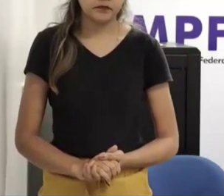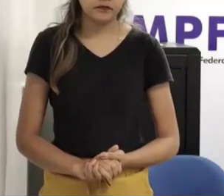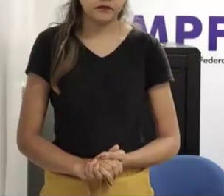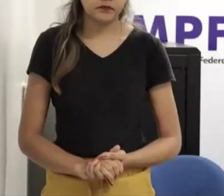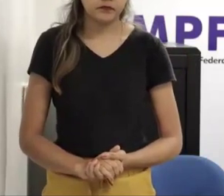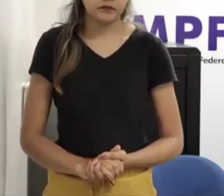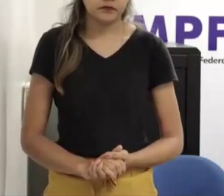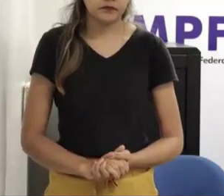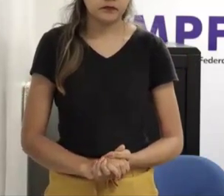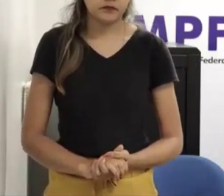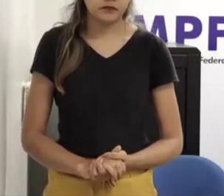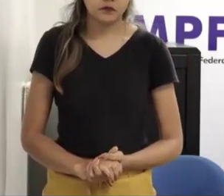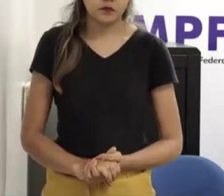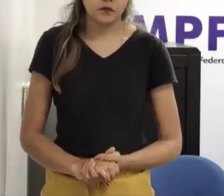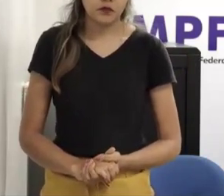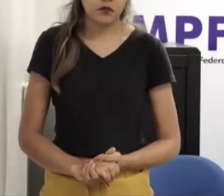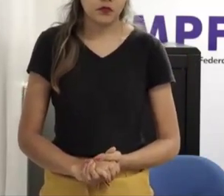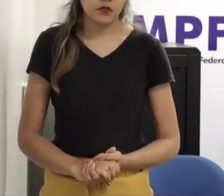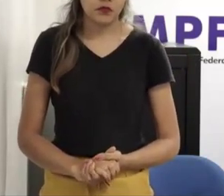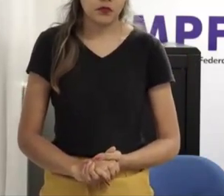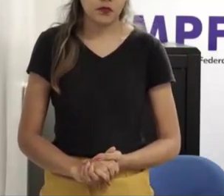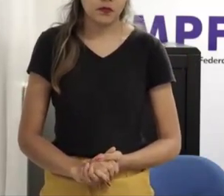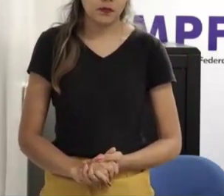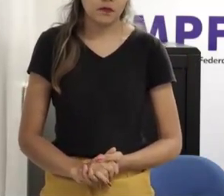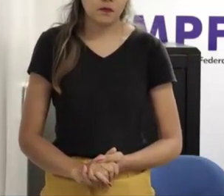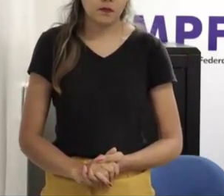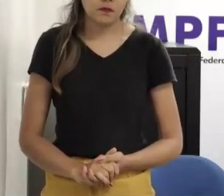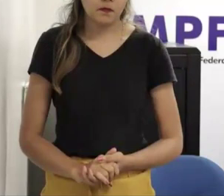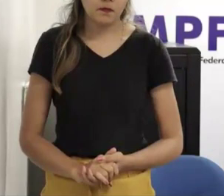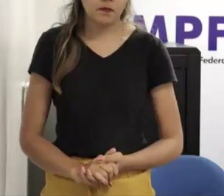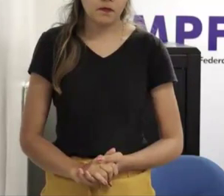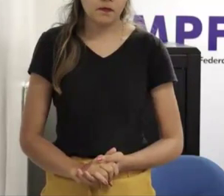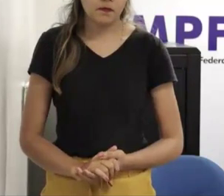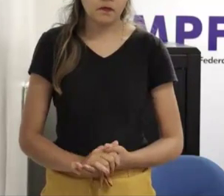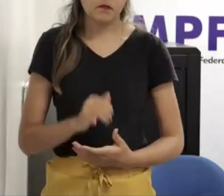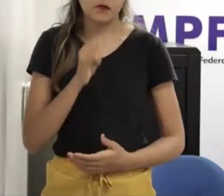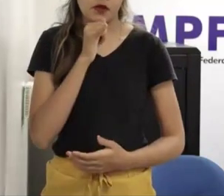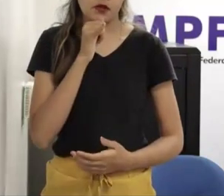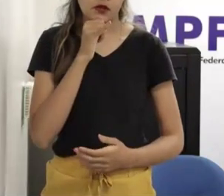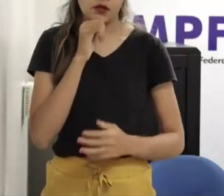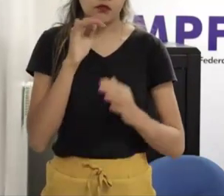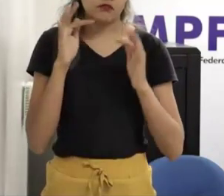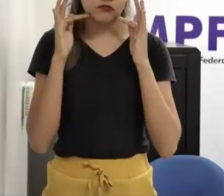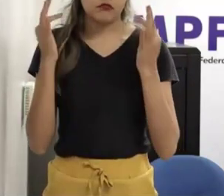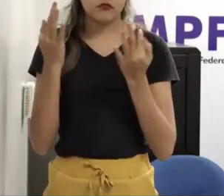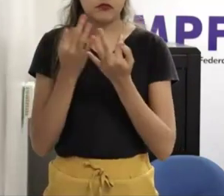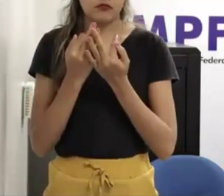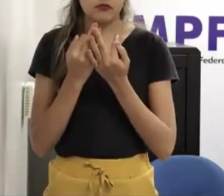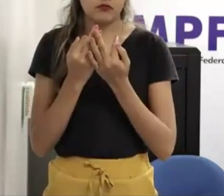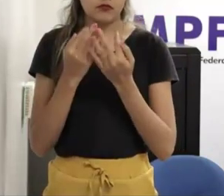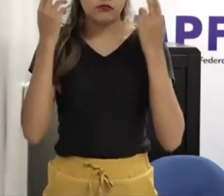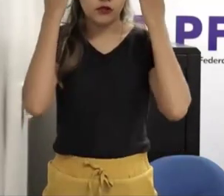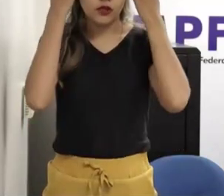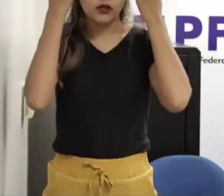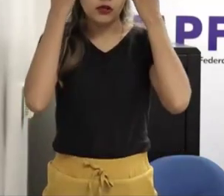o infrator é um dado bem